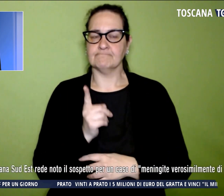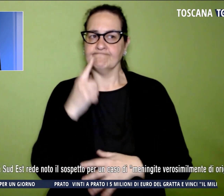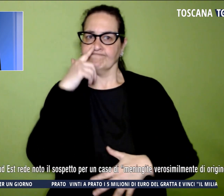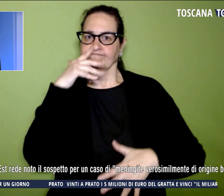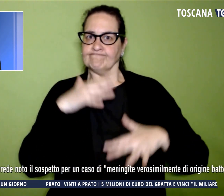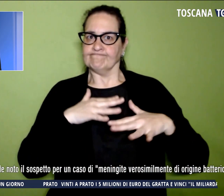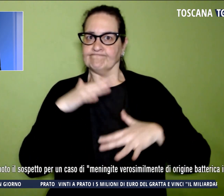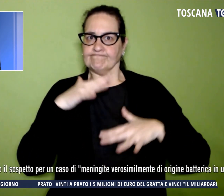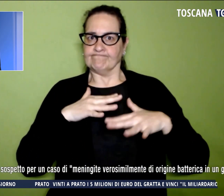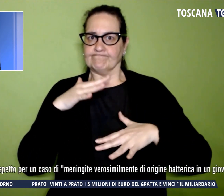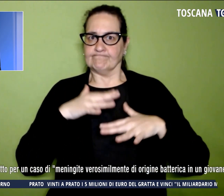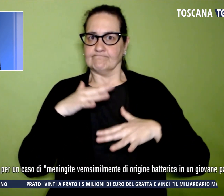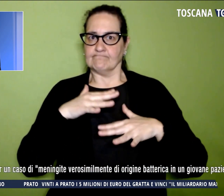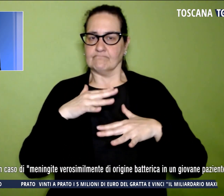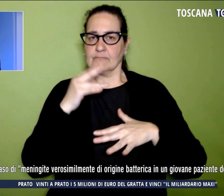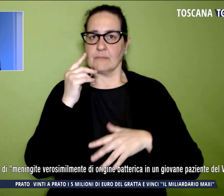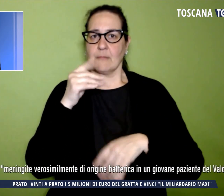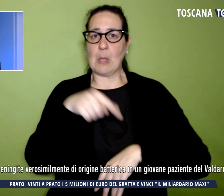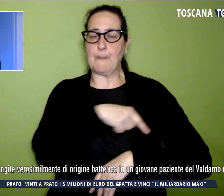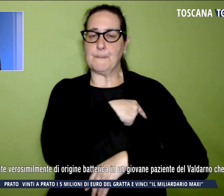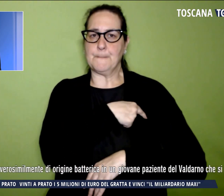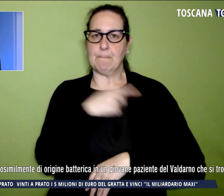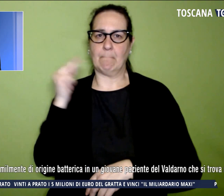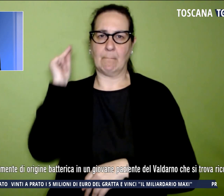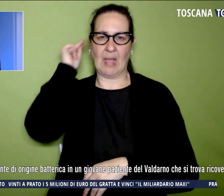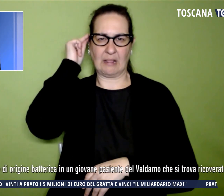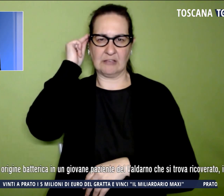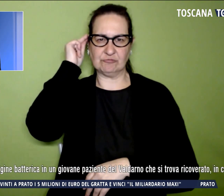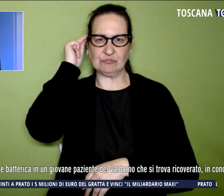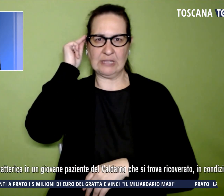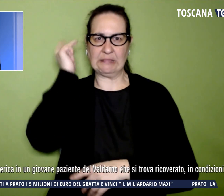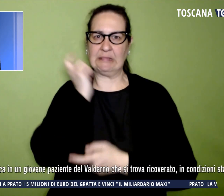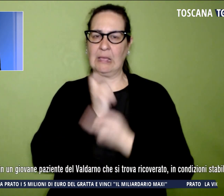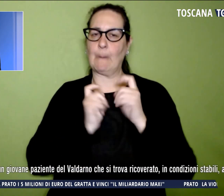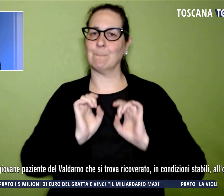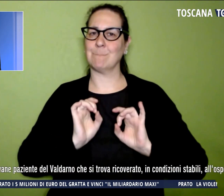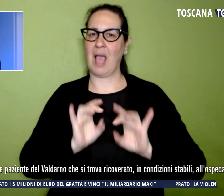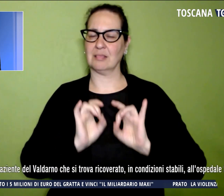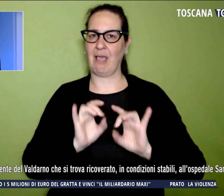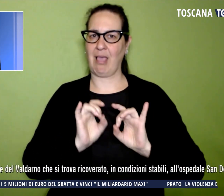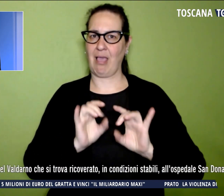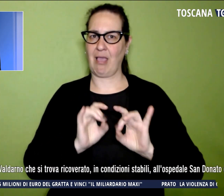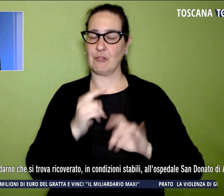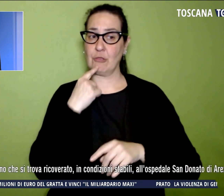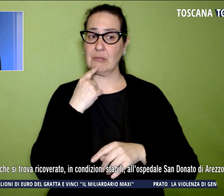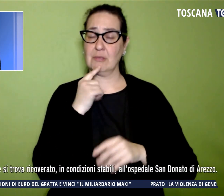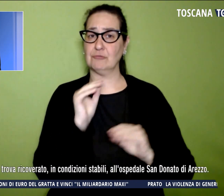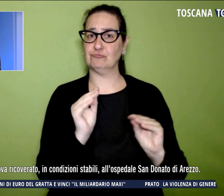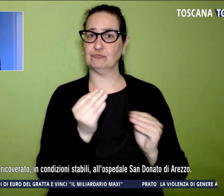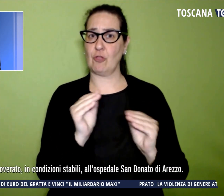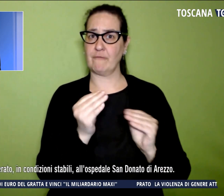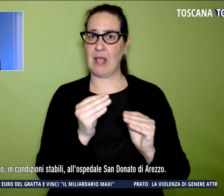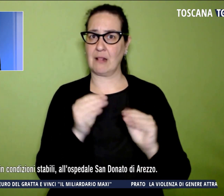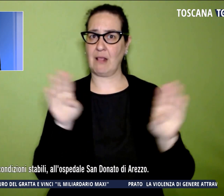caso di meningite verosimilmente di origine batterica in un giovane paziente del Valdarno